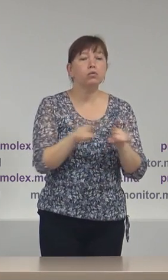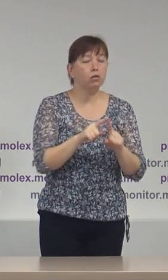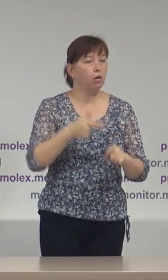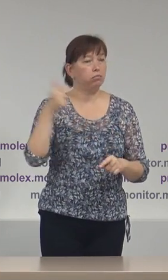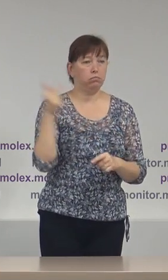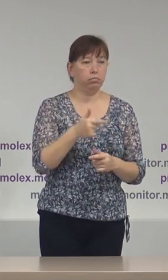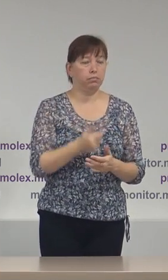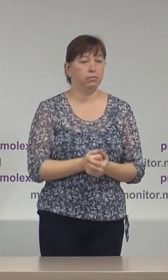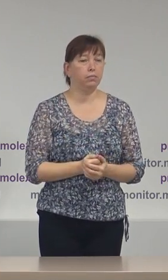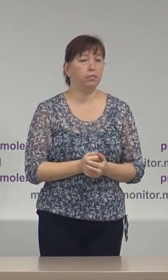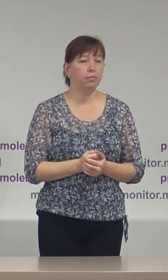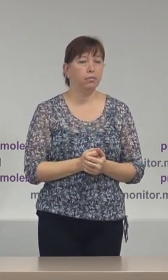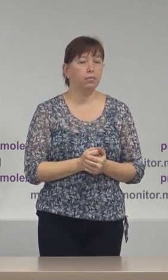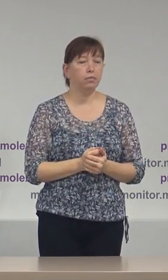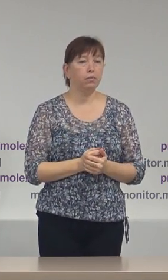Deci